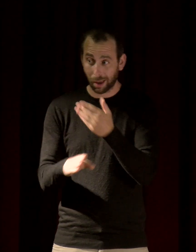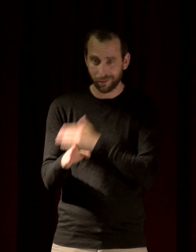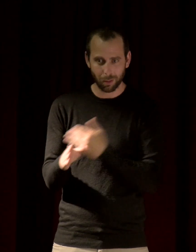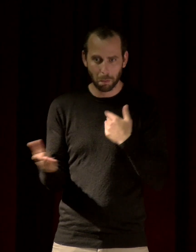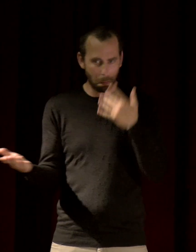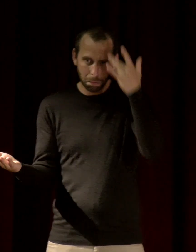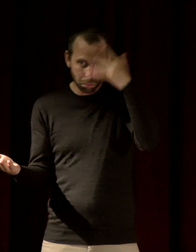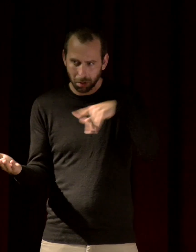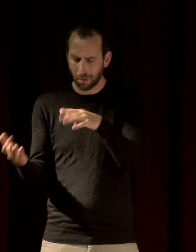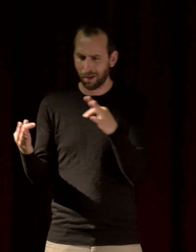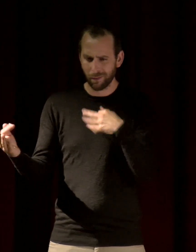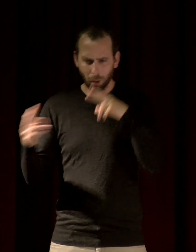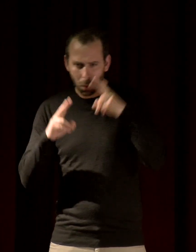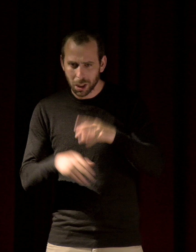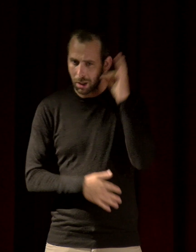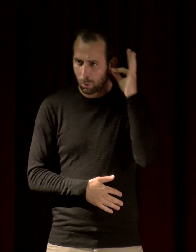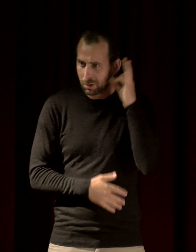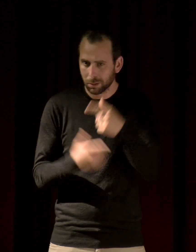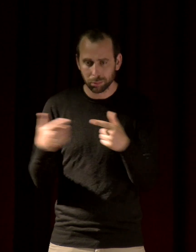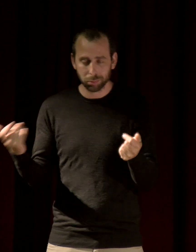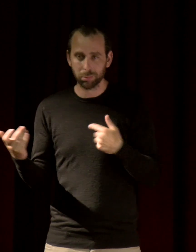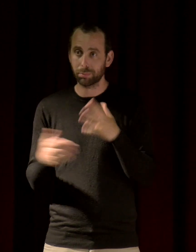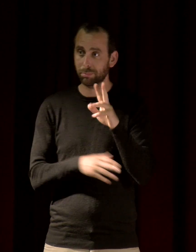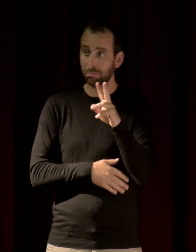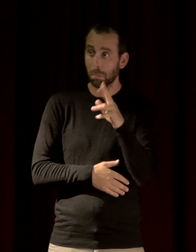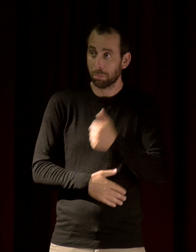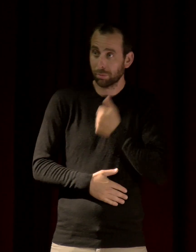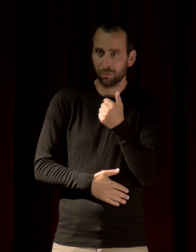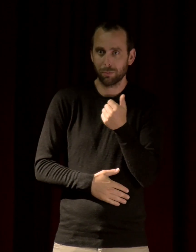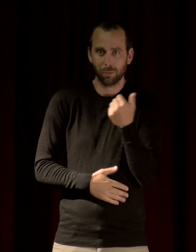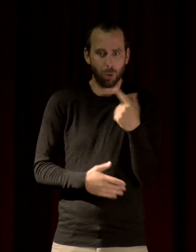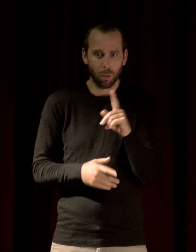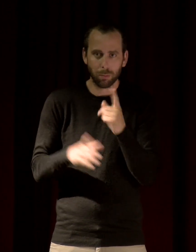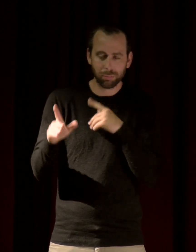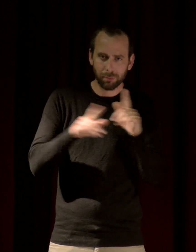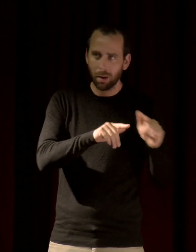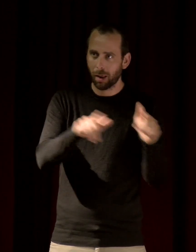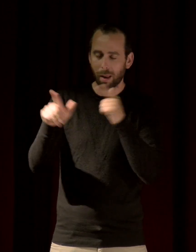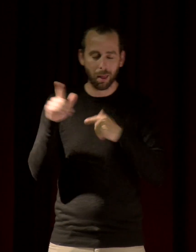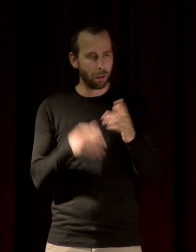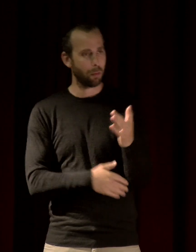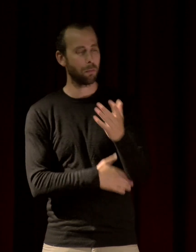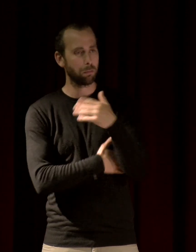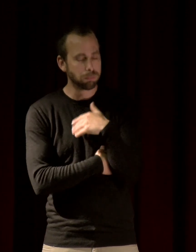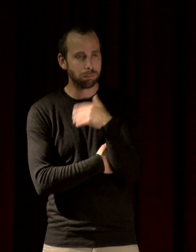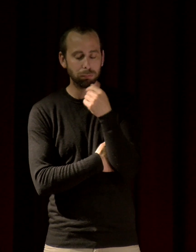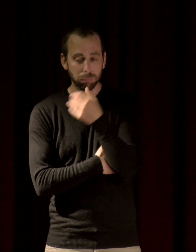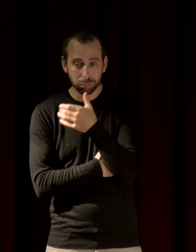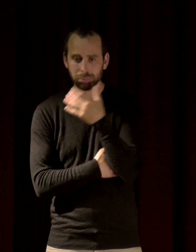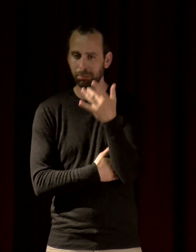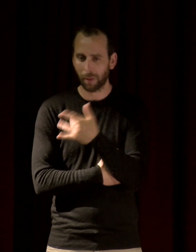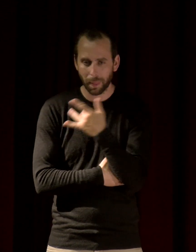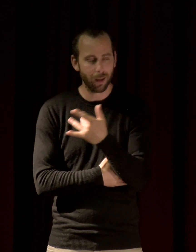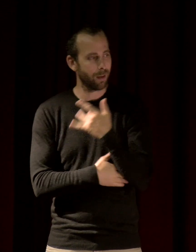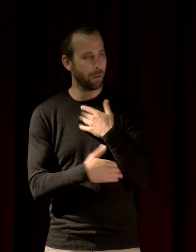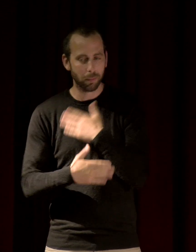que je ne suis pas le seul dans ce cas et que beaucoup vont avoir plaisir et intérêt à découvrir